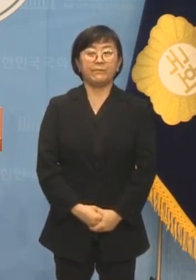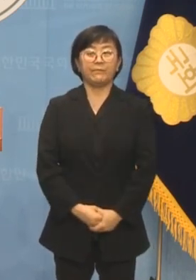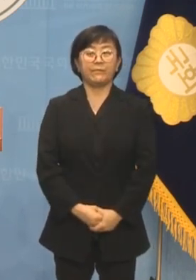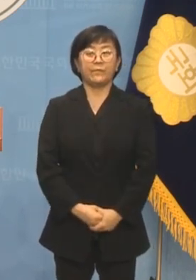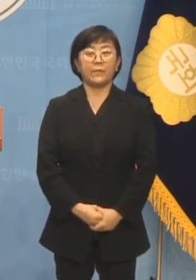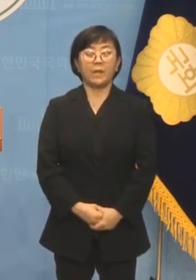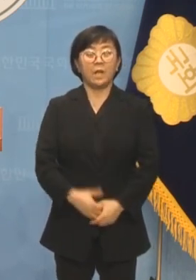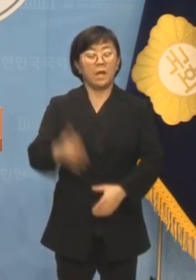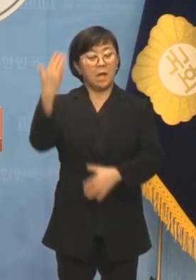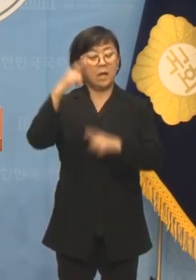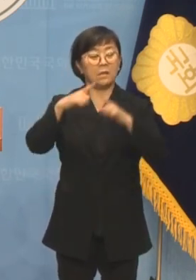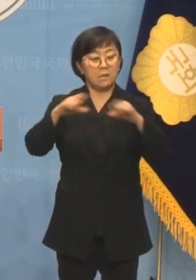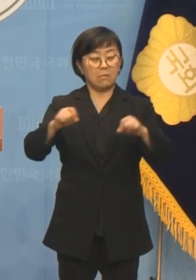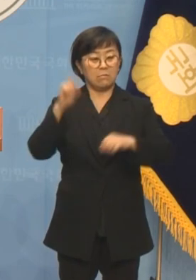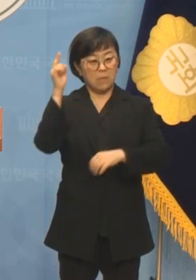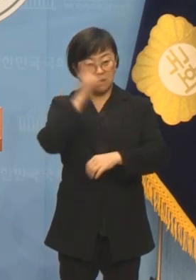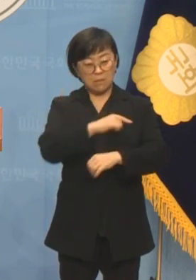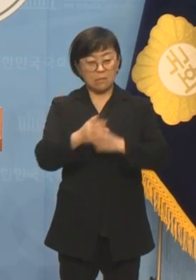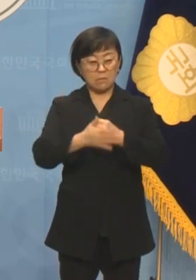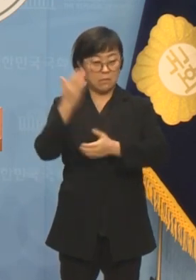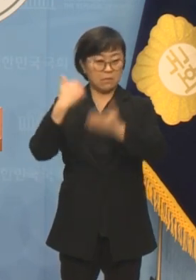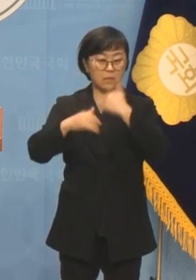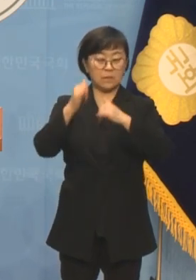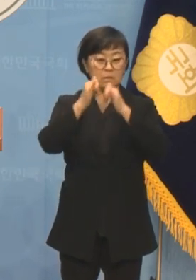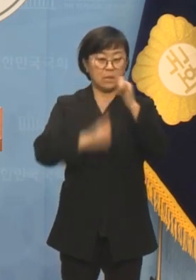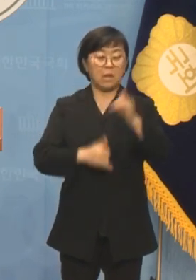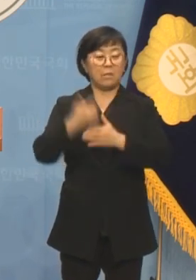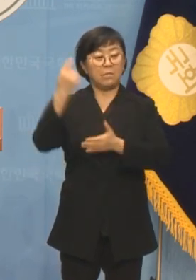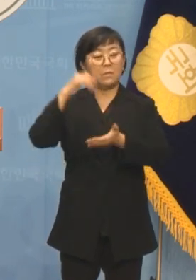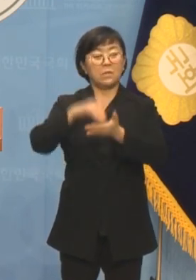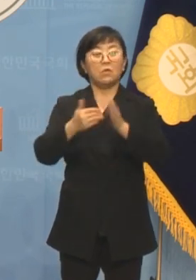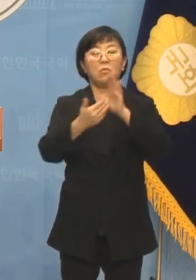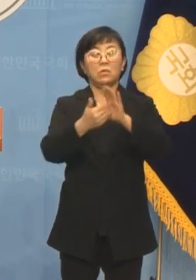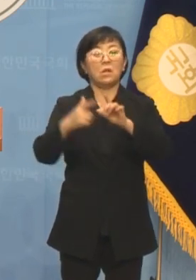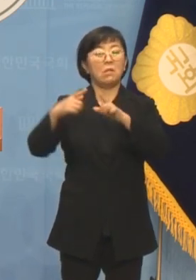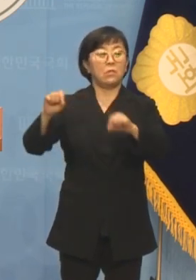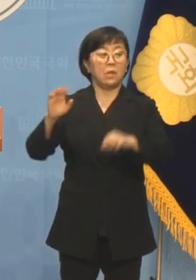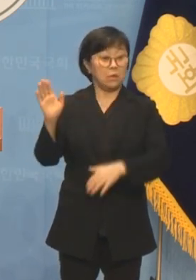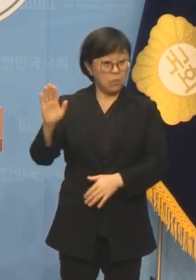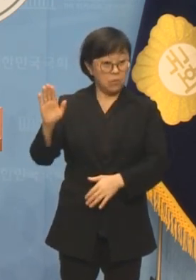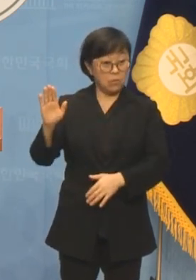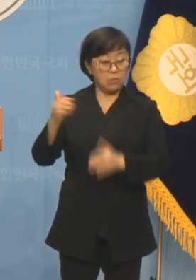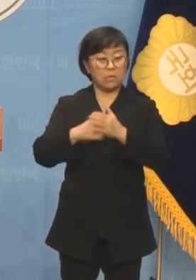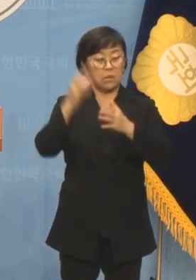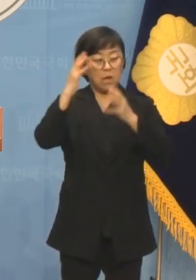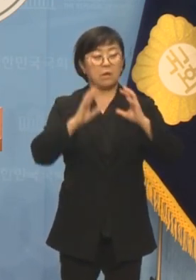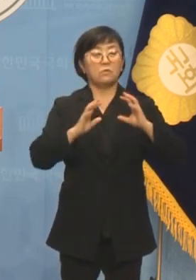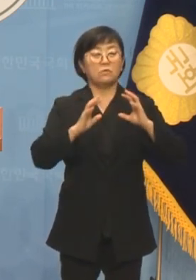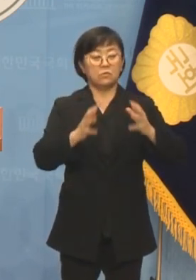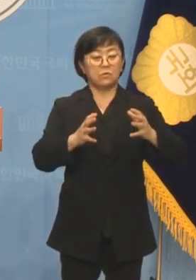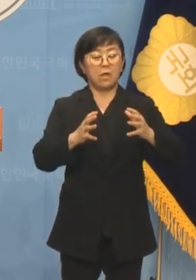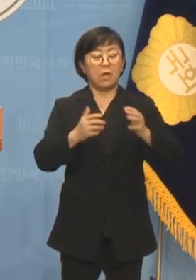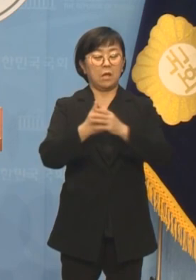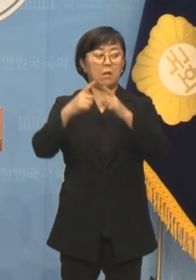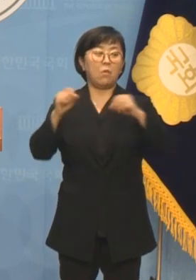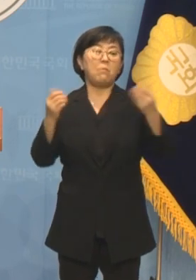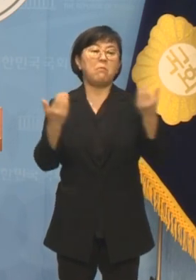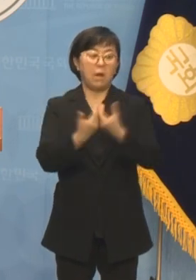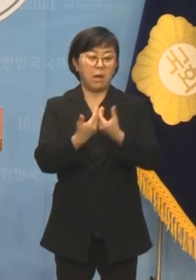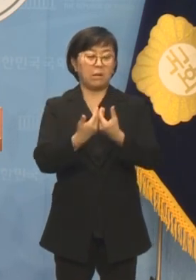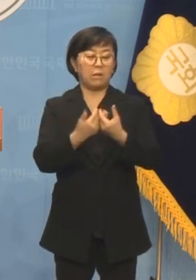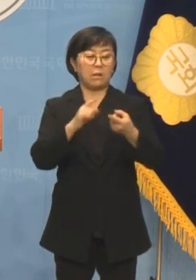한마디로 한일관계 악화가 과거사에 대한 반성을 거부하는 일본이 아니라 우리 국민의 반일감정이